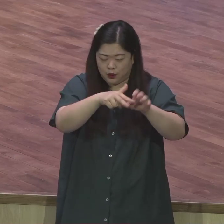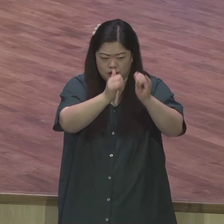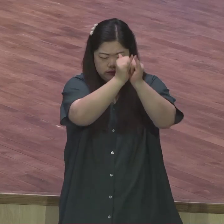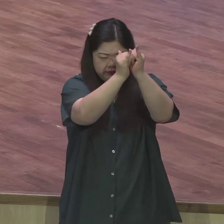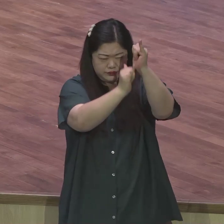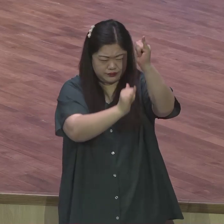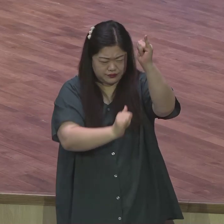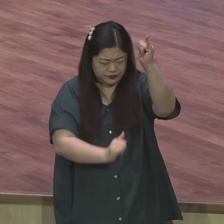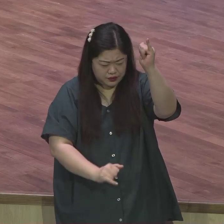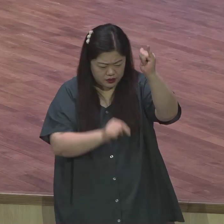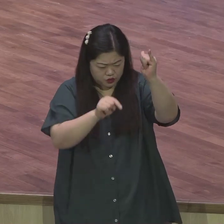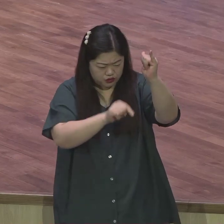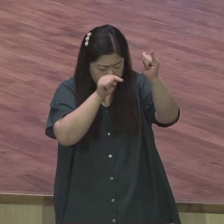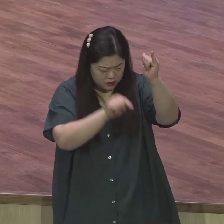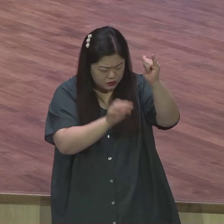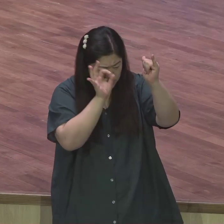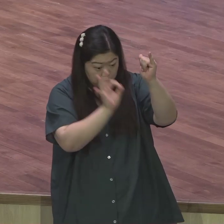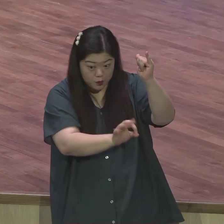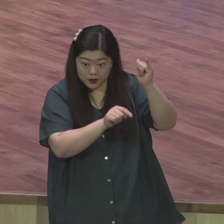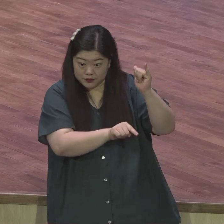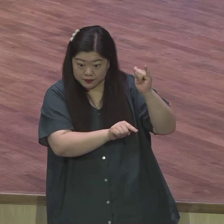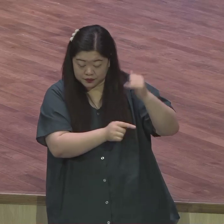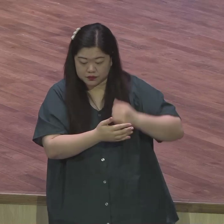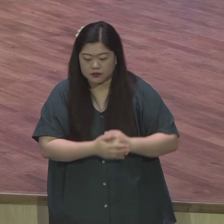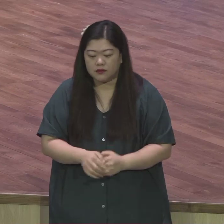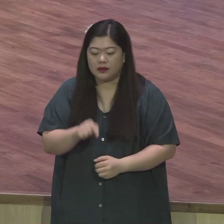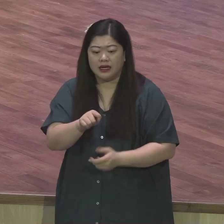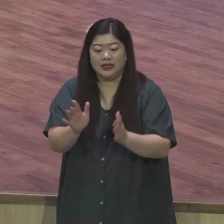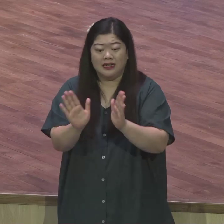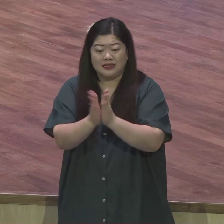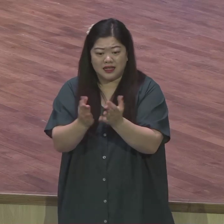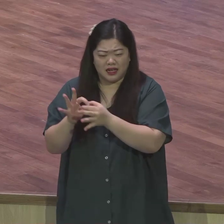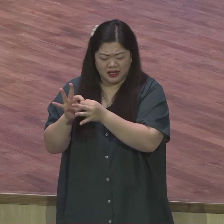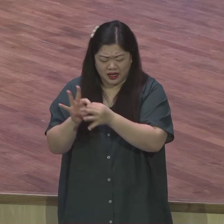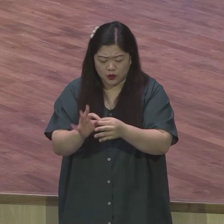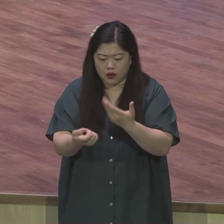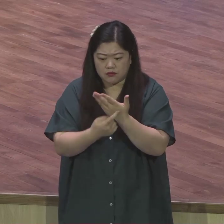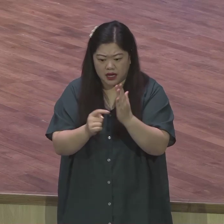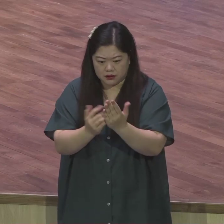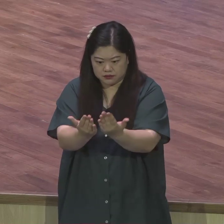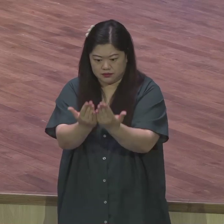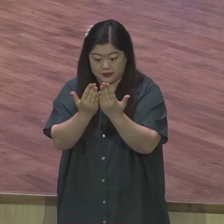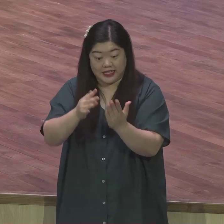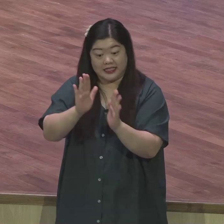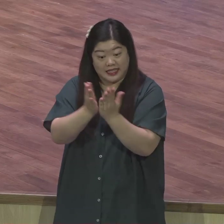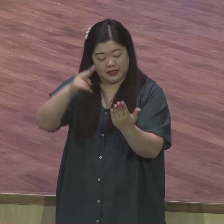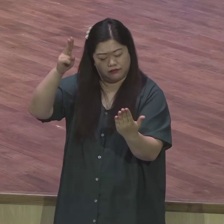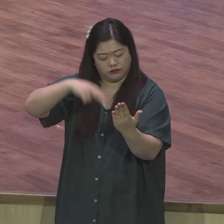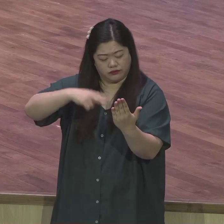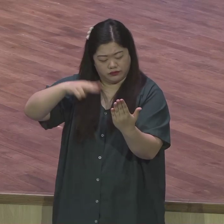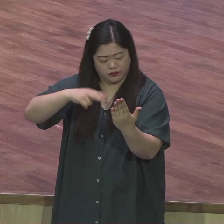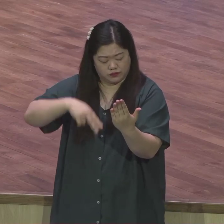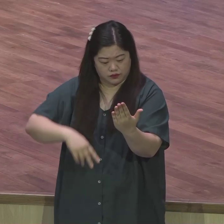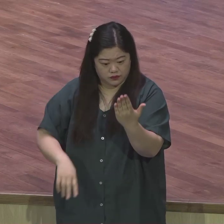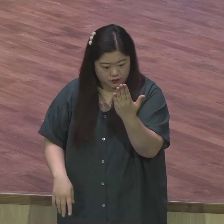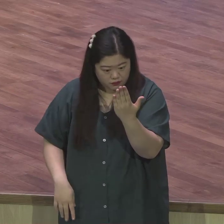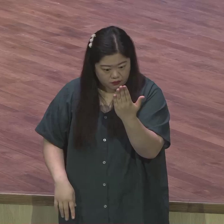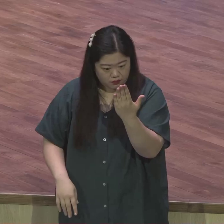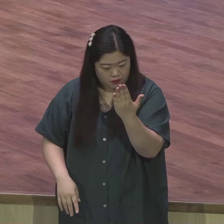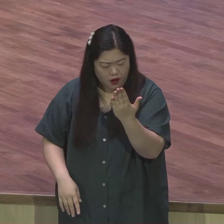계속적으로 사람의 마음을 해방해서 그리스도의 본질적인